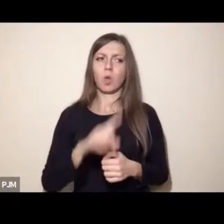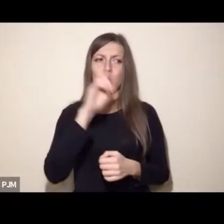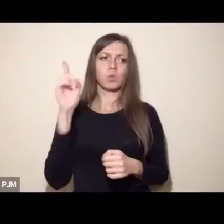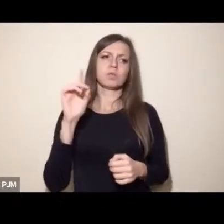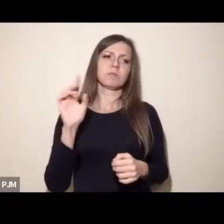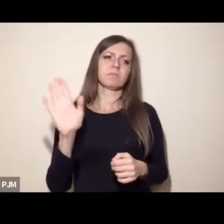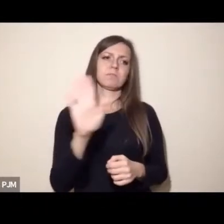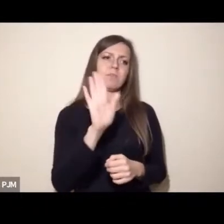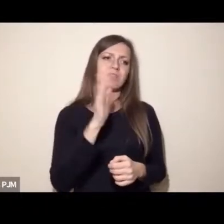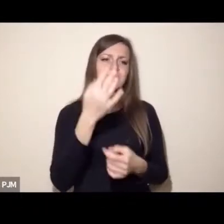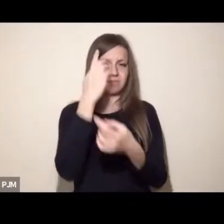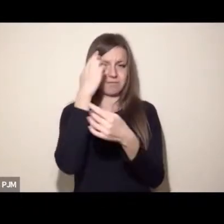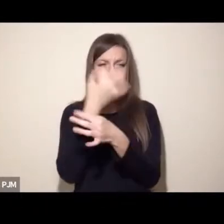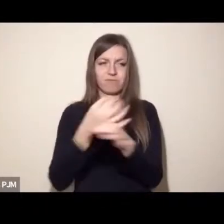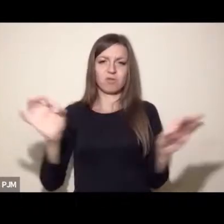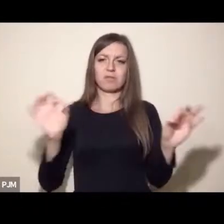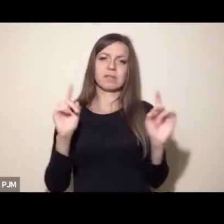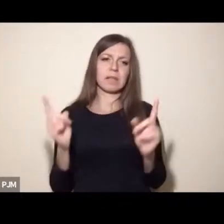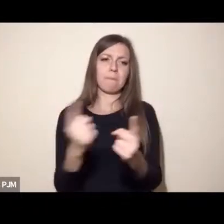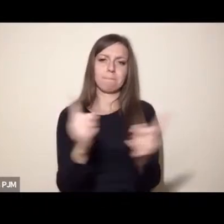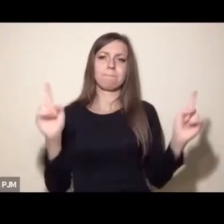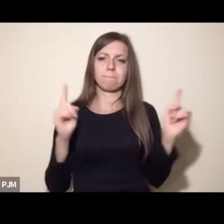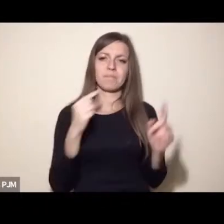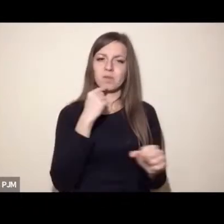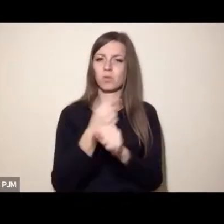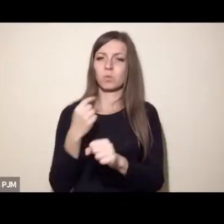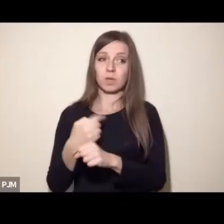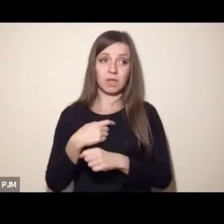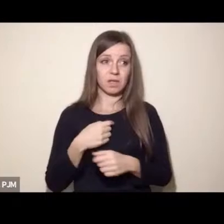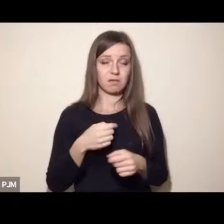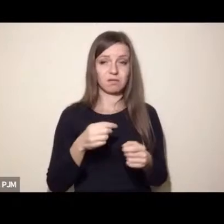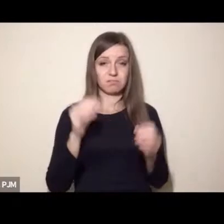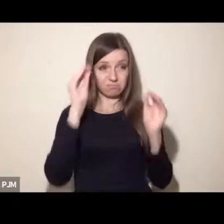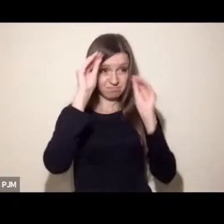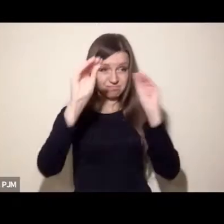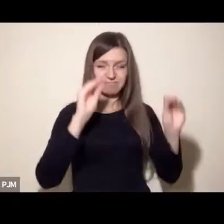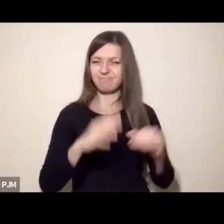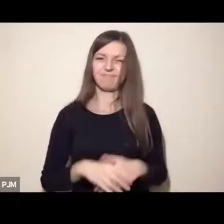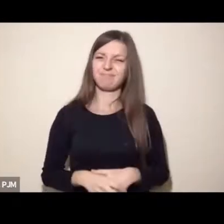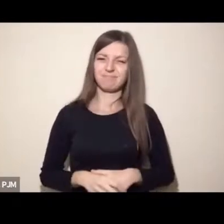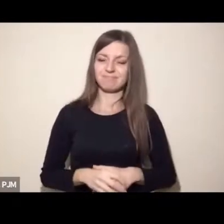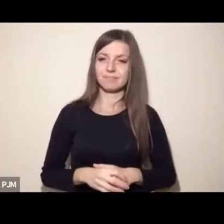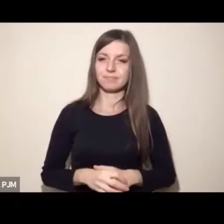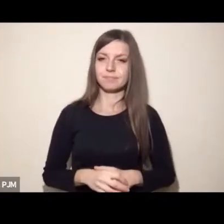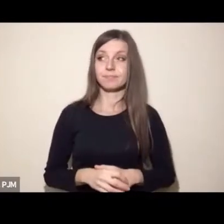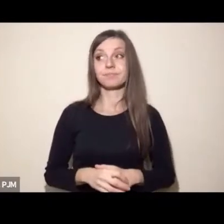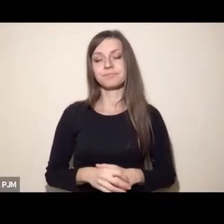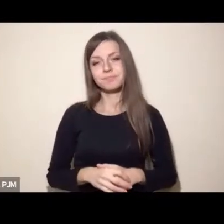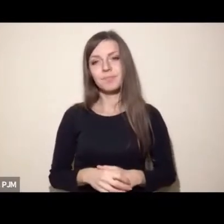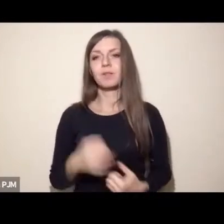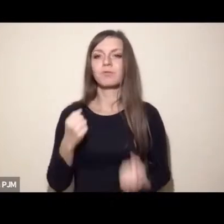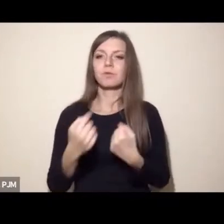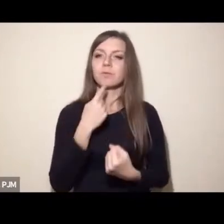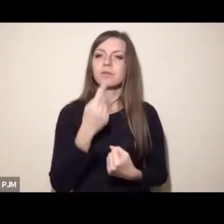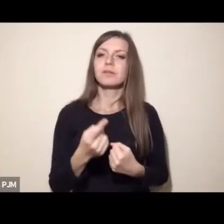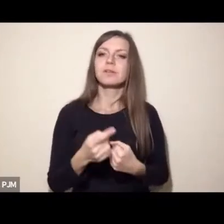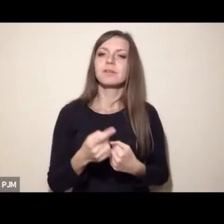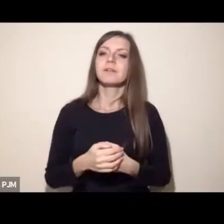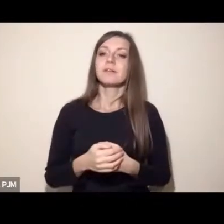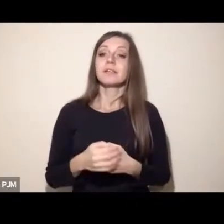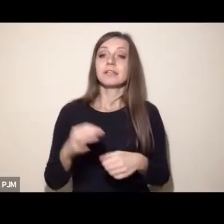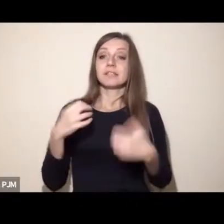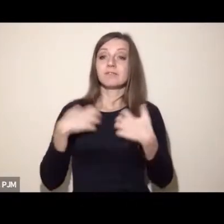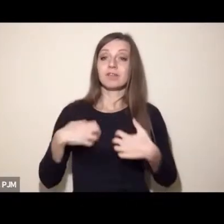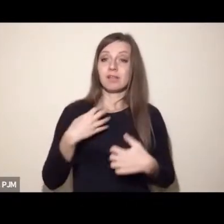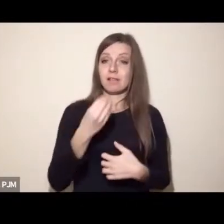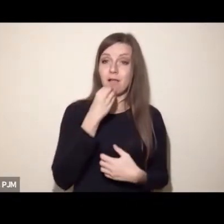większość dzisiejszych prelegentów się ze mną zgodzi, trudno uznać eksploatowanie, konsumowanie zwierząt